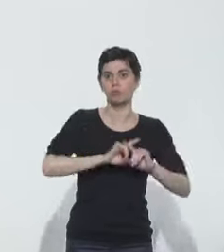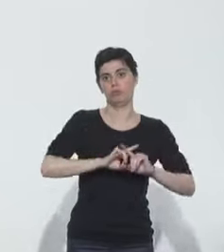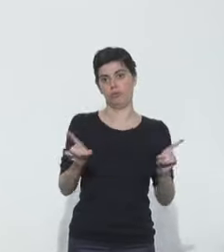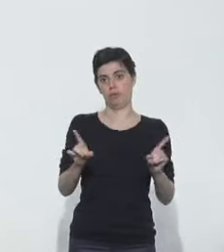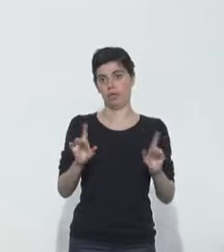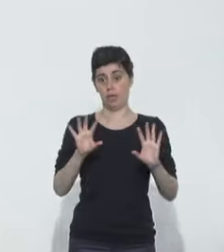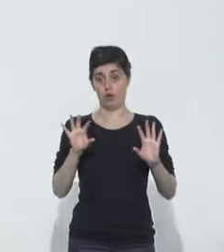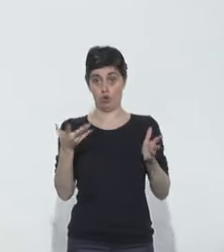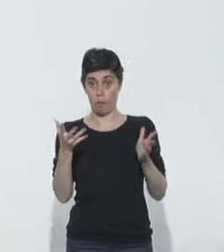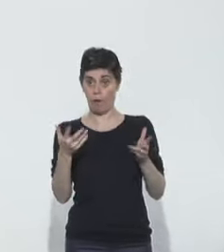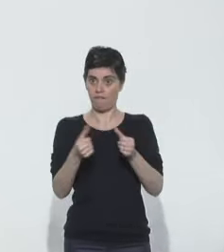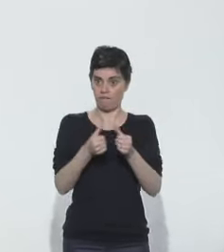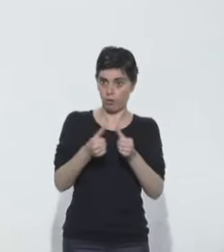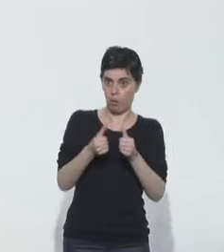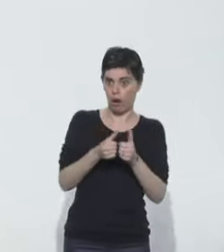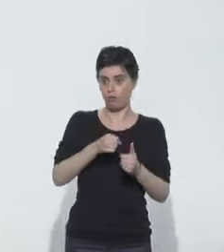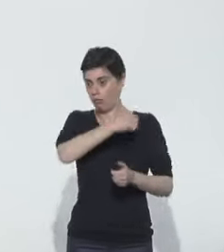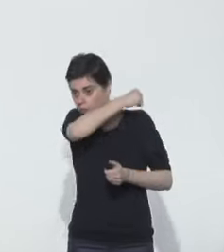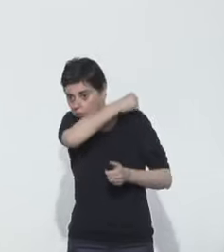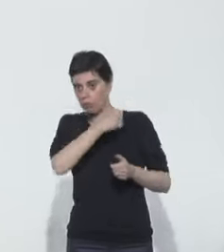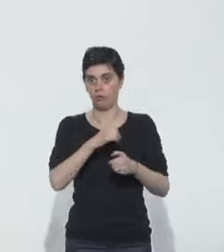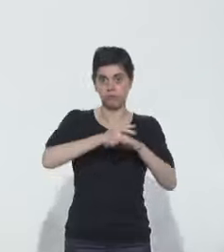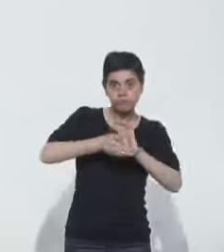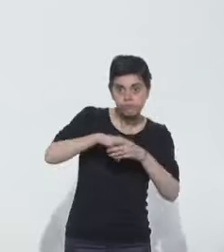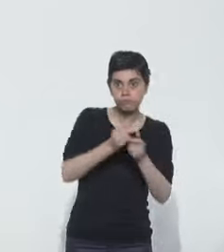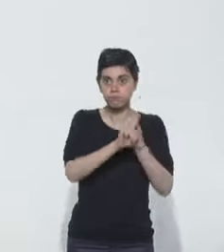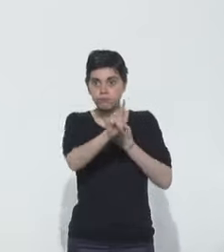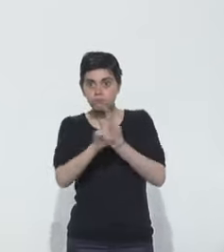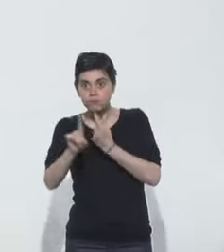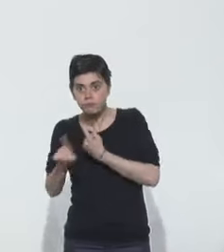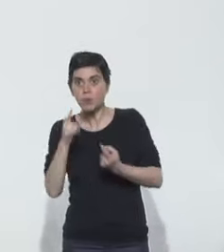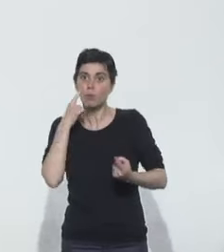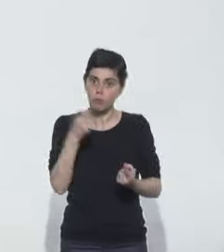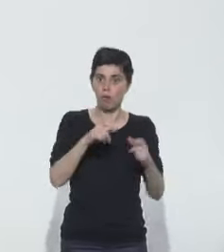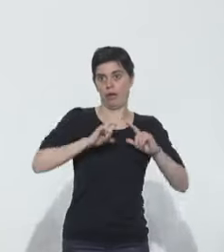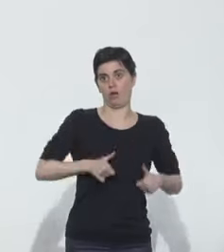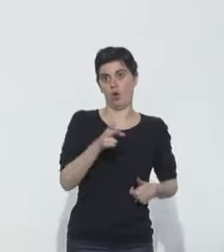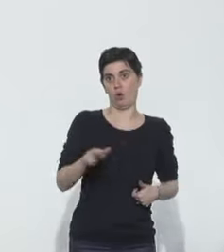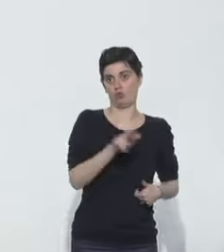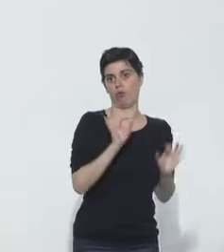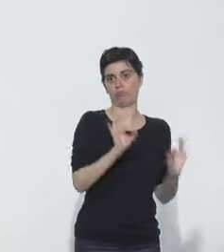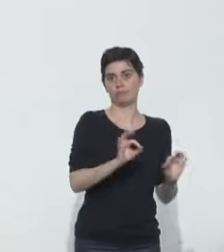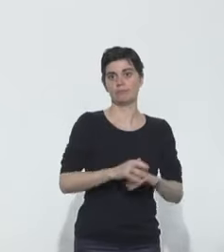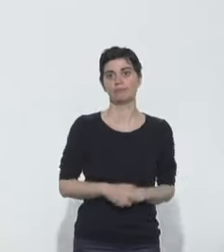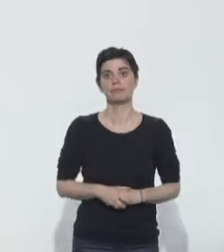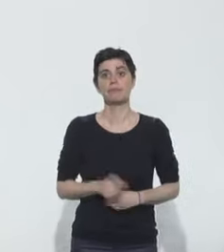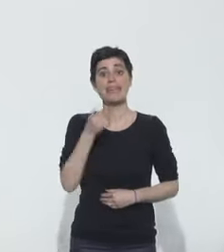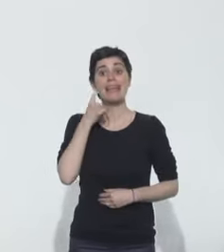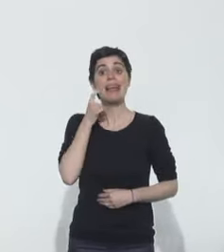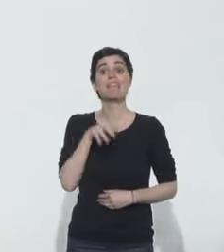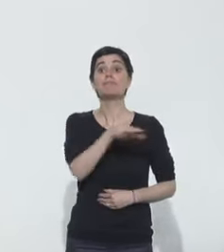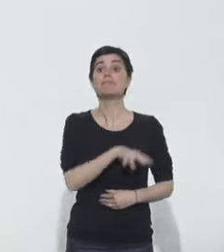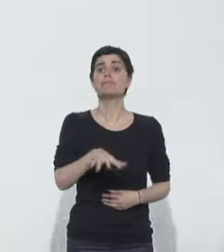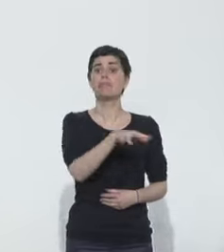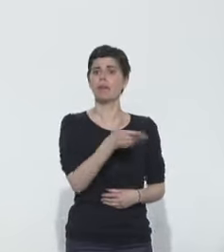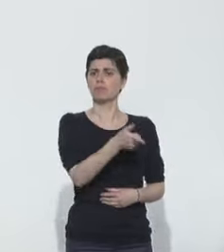application des mesures barrières et des meilleures conditions de reprise de l'activité scolaire. Toujours concernant les élèves, comment s'assurer